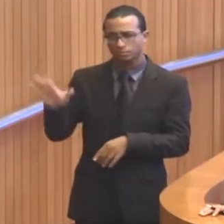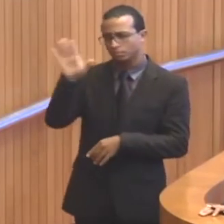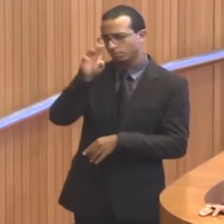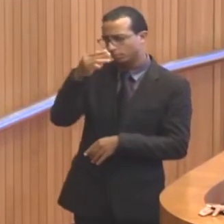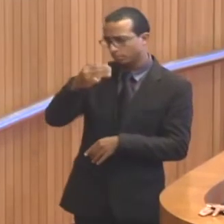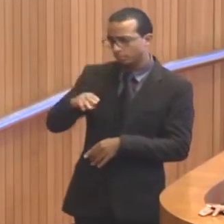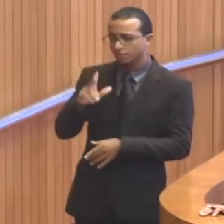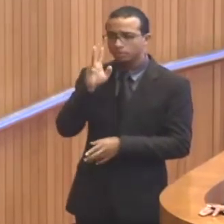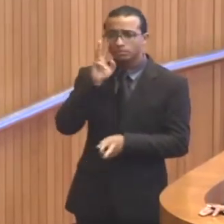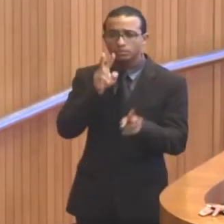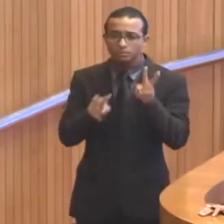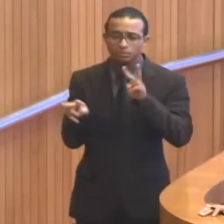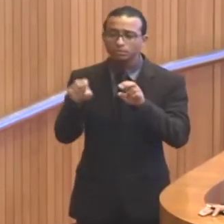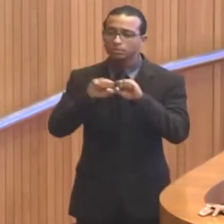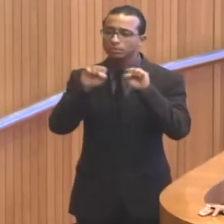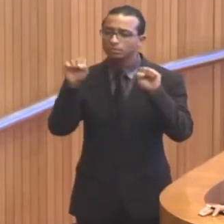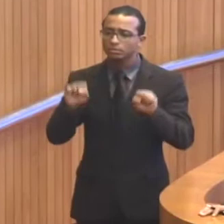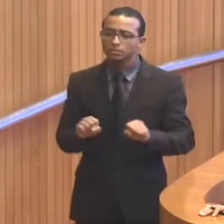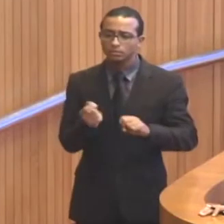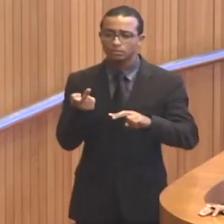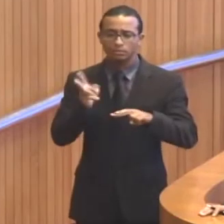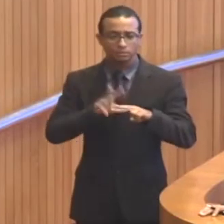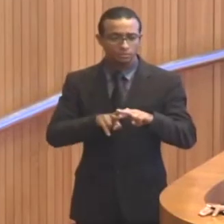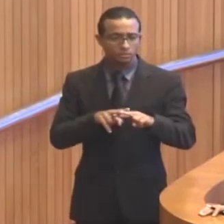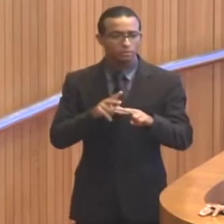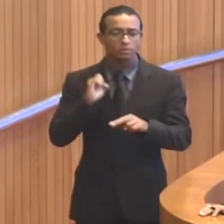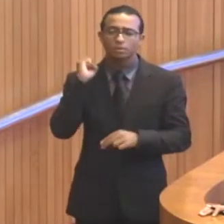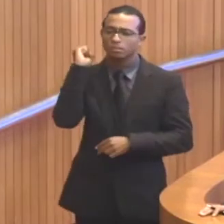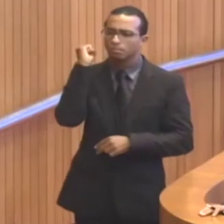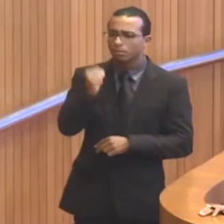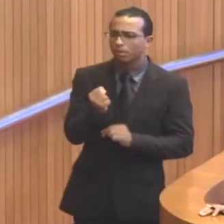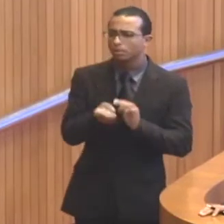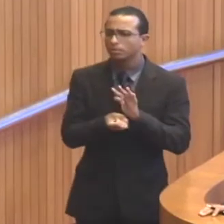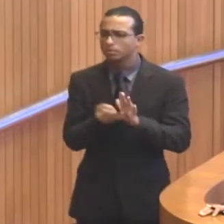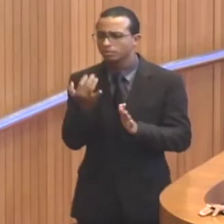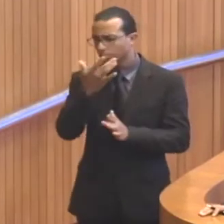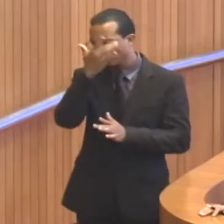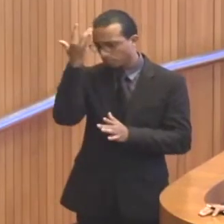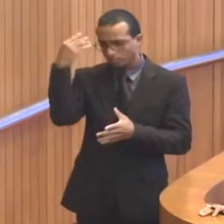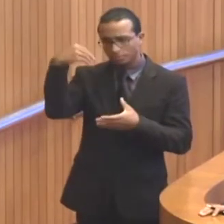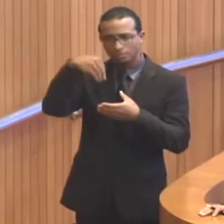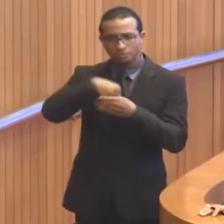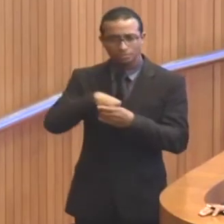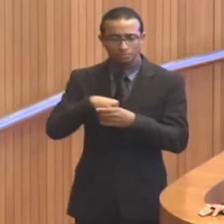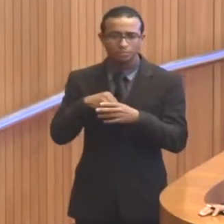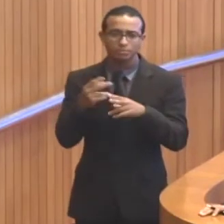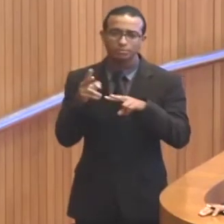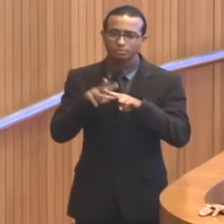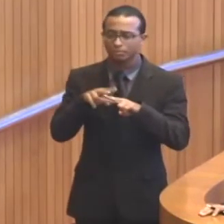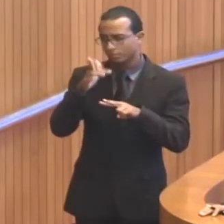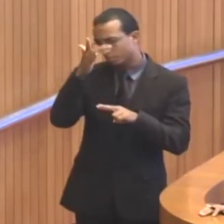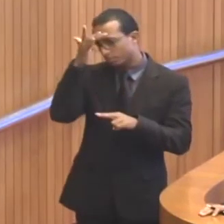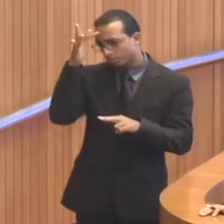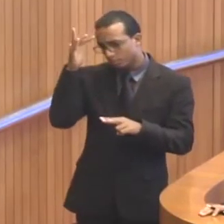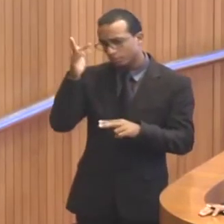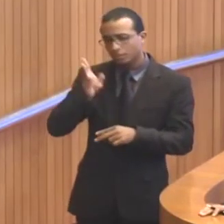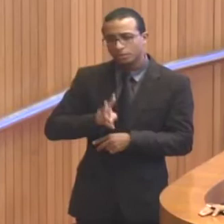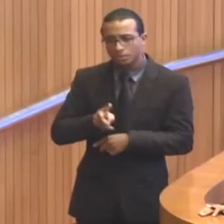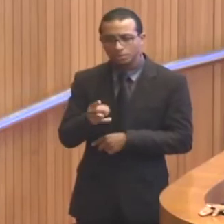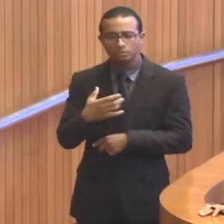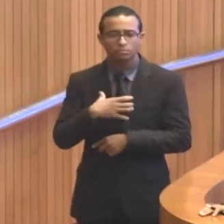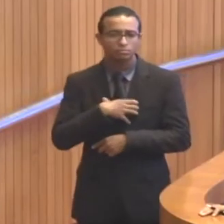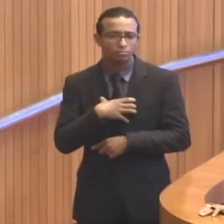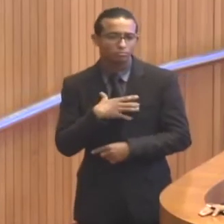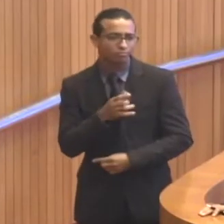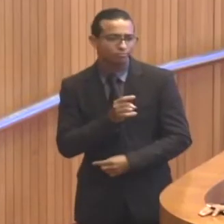o caso do sistema penitenciário, as mortes continuam acontecendo dentro de Pedrinhas e a população continua aflita